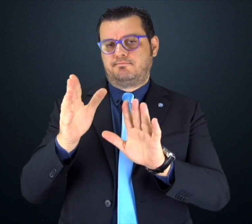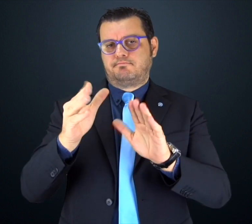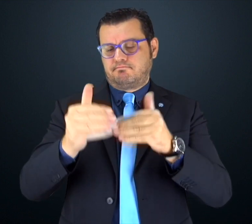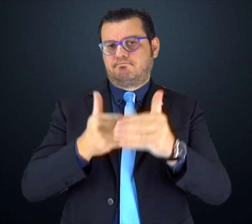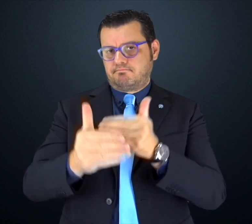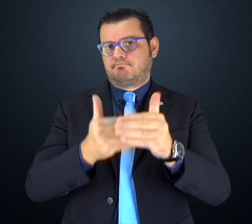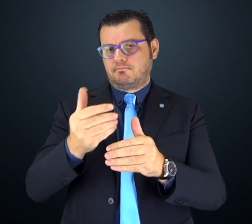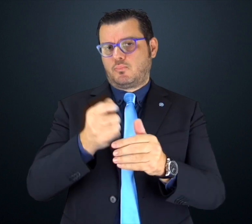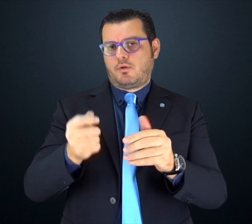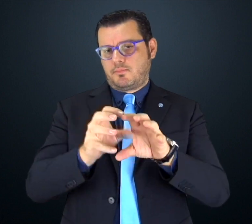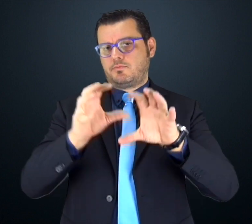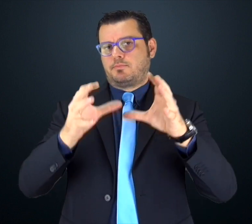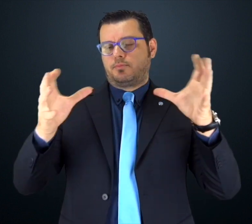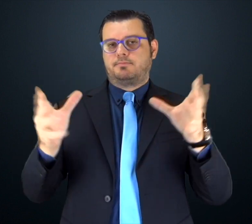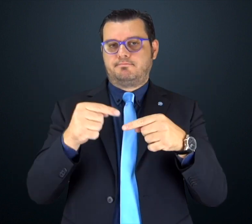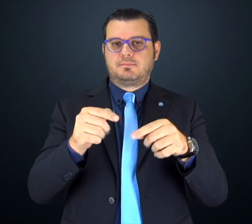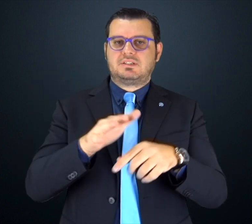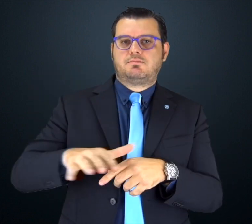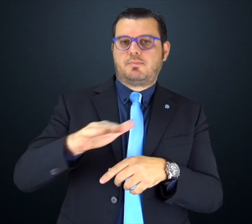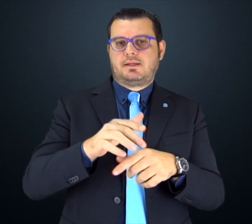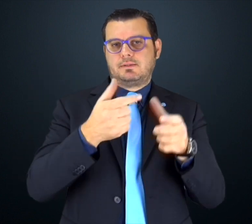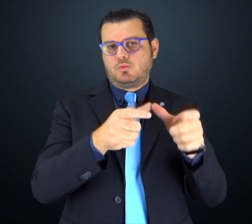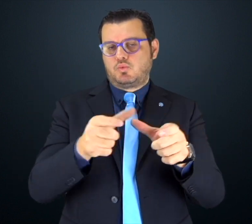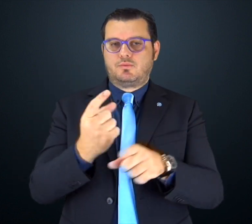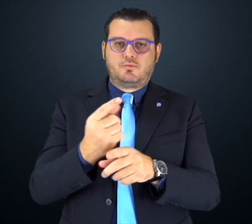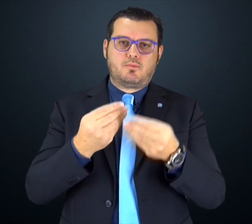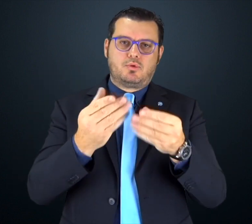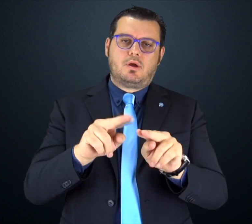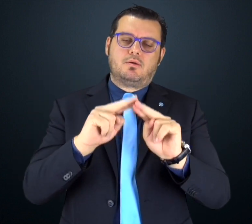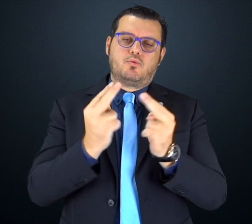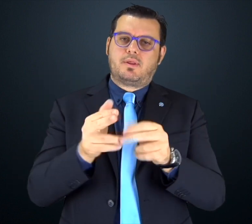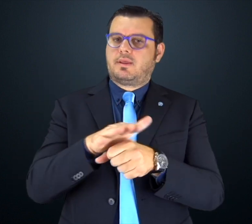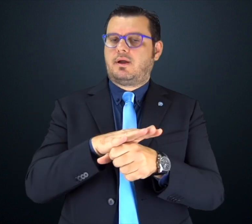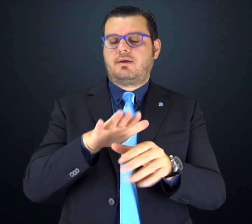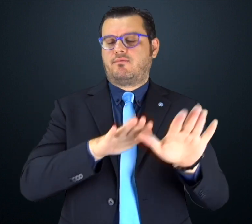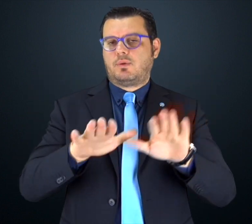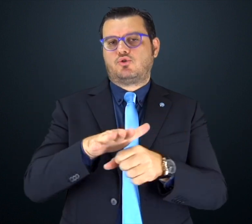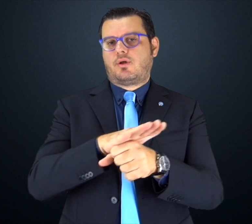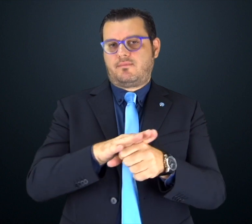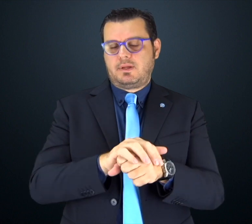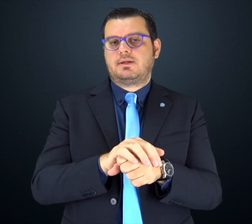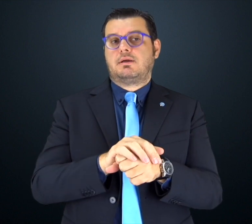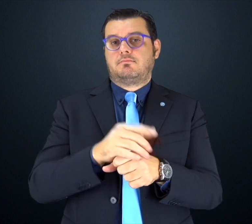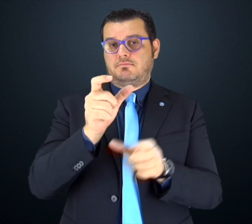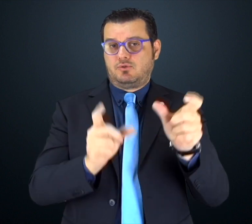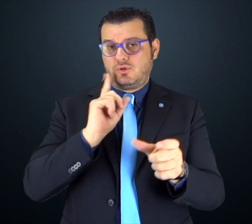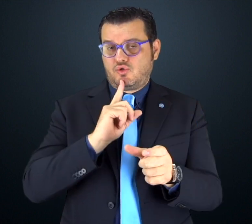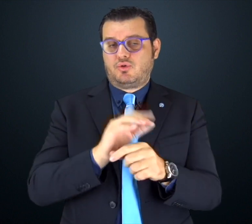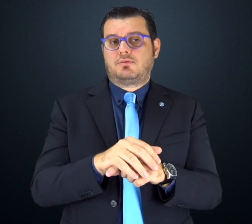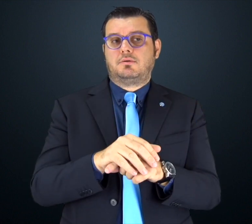famiglie, a chi ha difficoltà uditive. Credo di avervi detto tutto. Se avete piacere